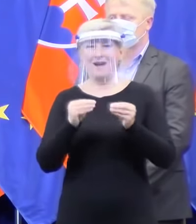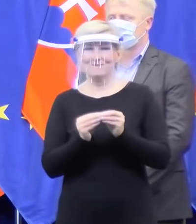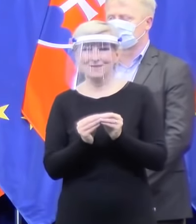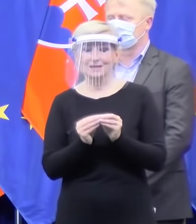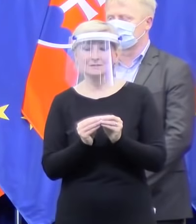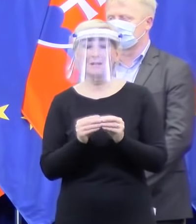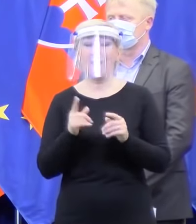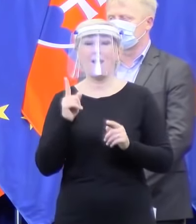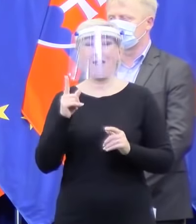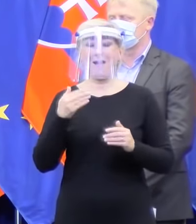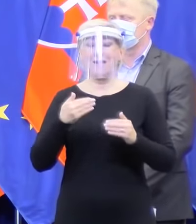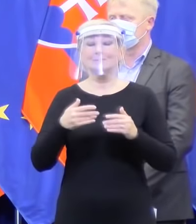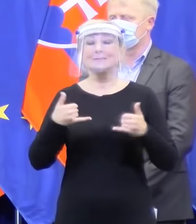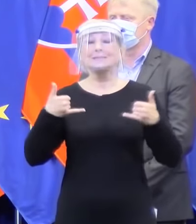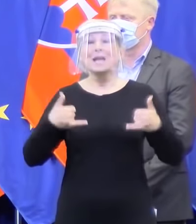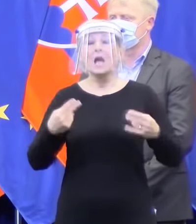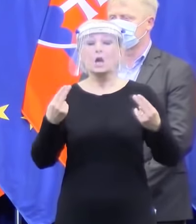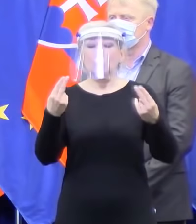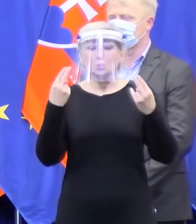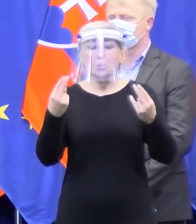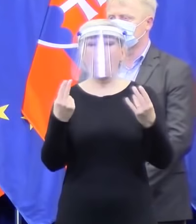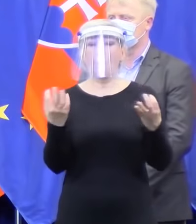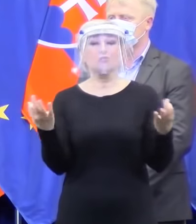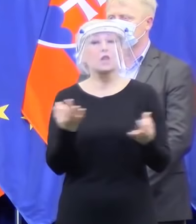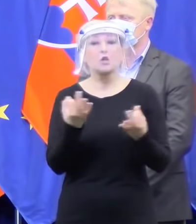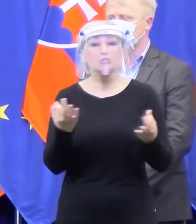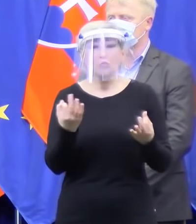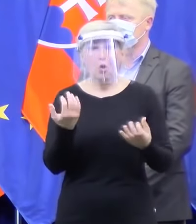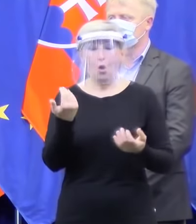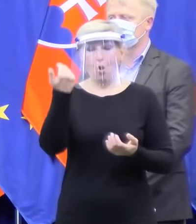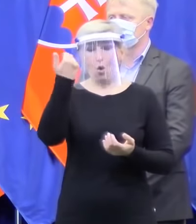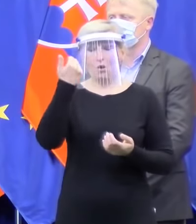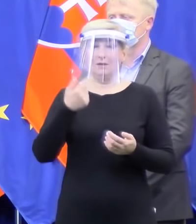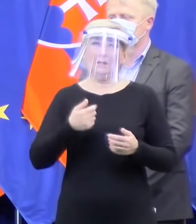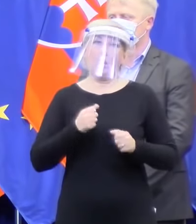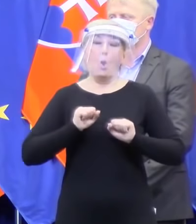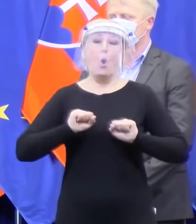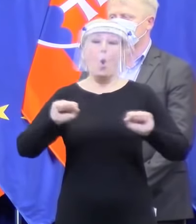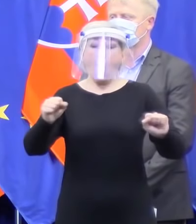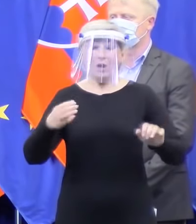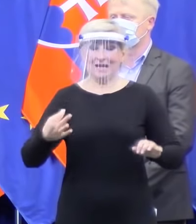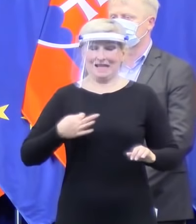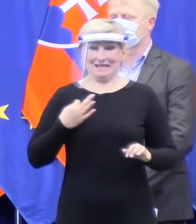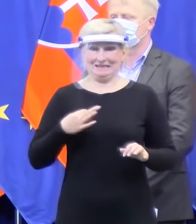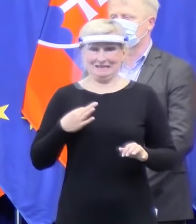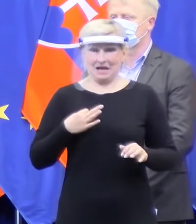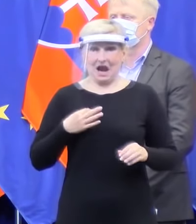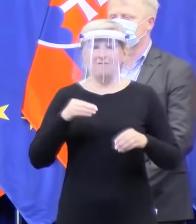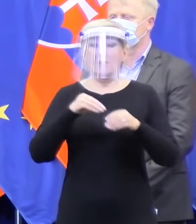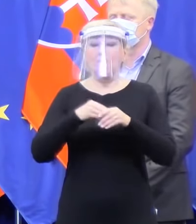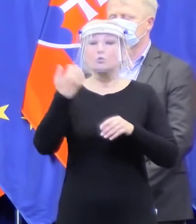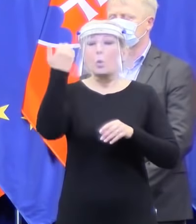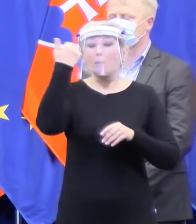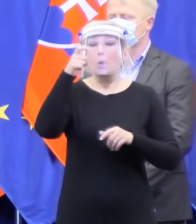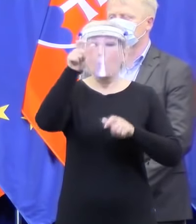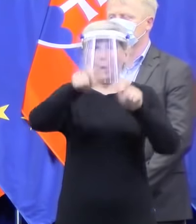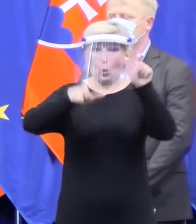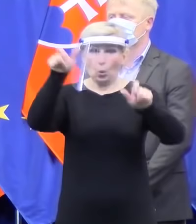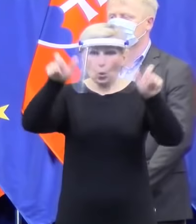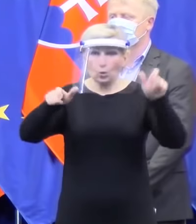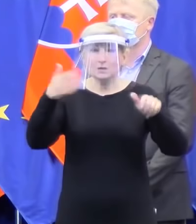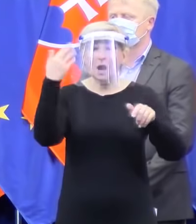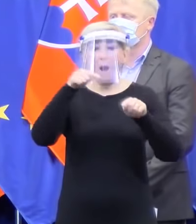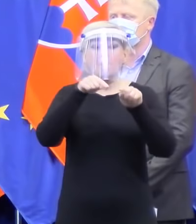v záujme ochrany verejného zdravia tých ľudí, ktorí sa pohybovali okolo tade, kde sa pohyboval pozitívne